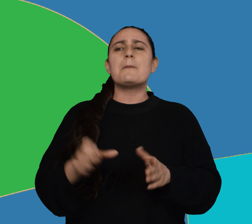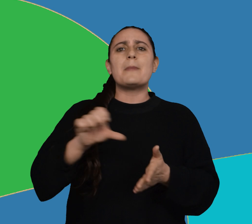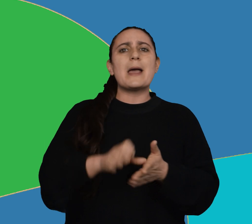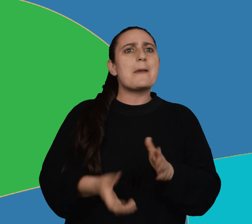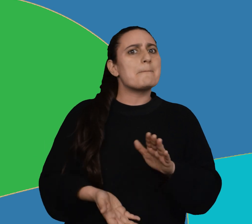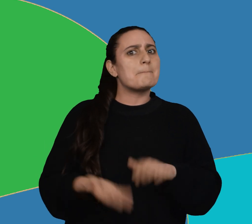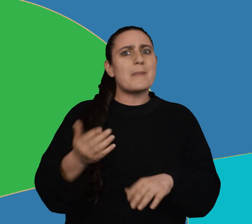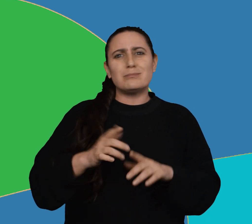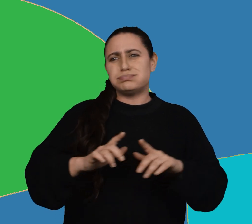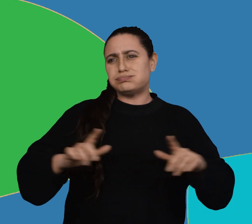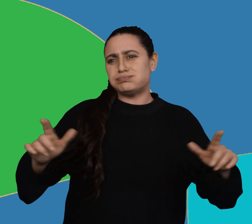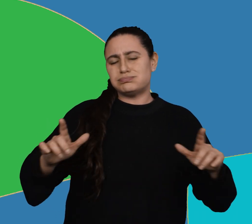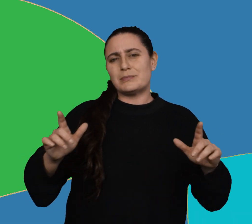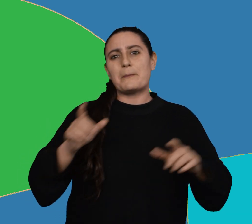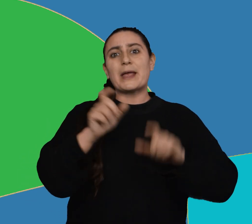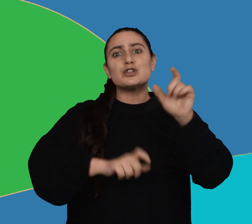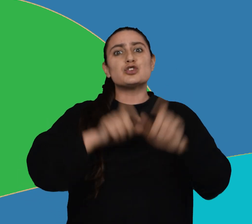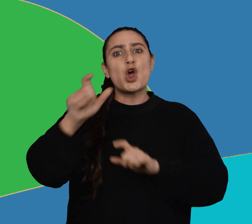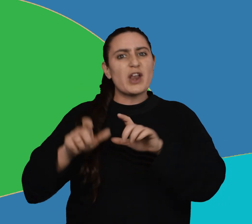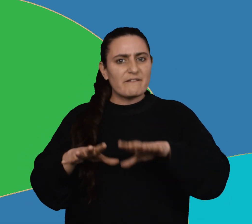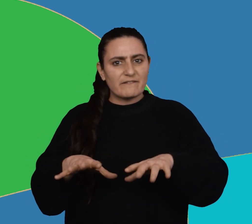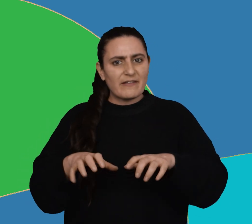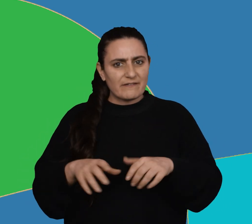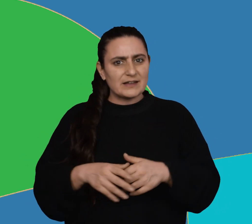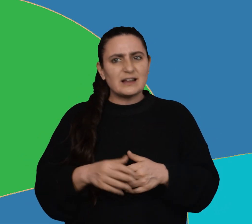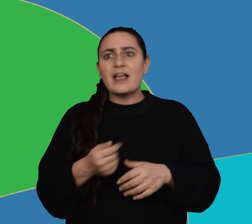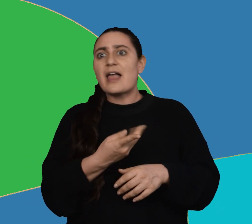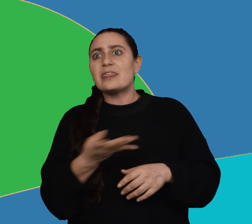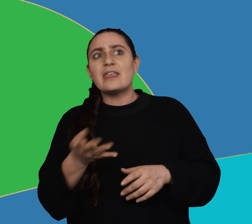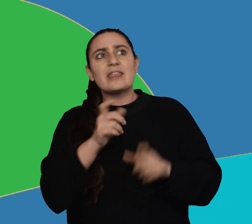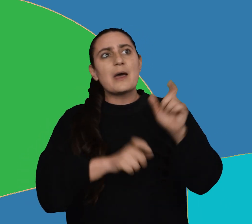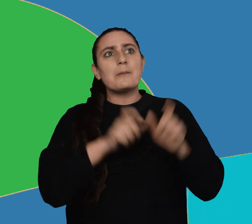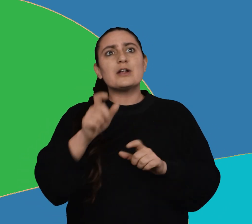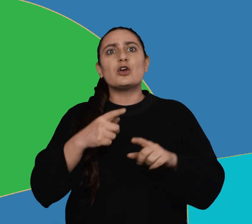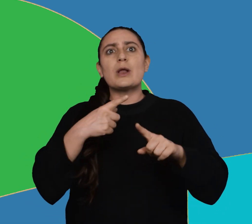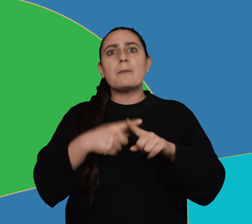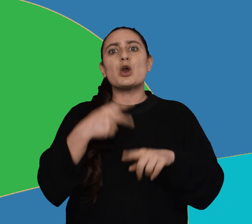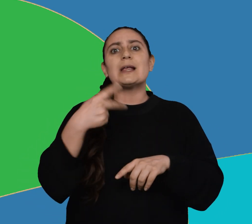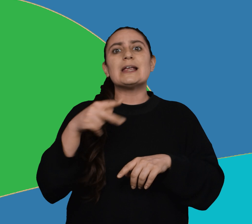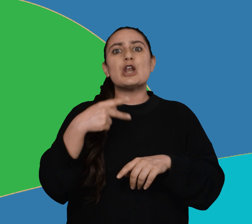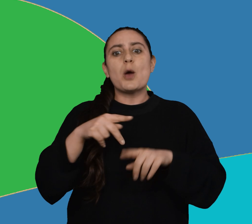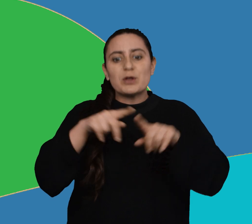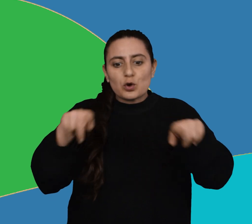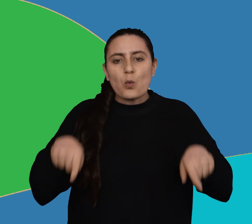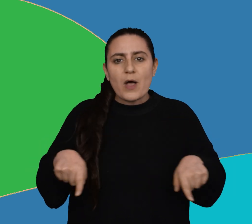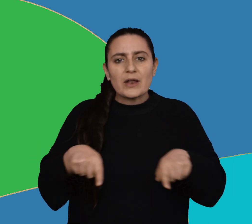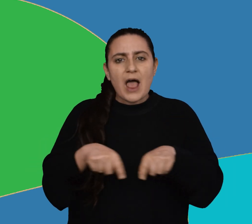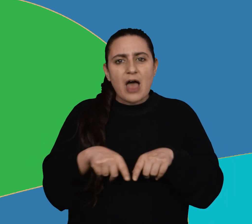densidad de población? ¿Cuál es la cantidad de habitantes por kilómetro cuadrado? ¿Quién